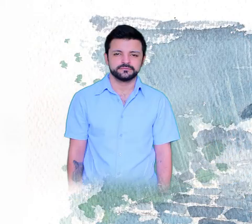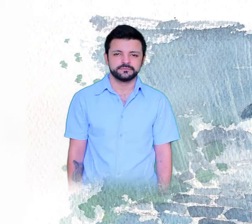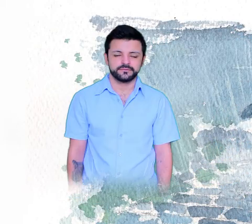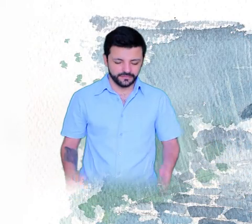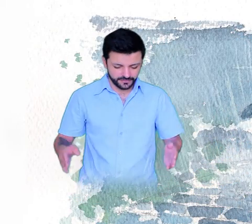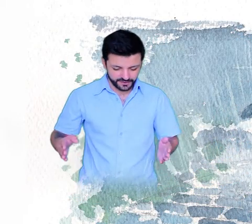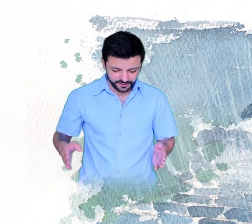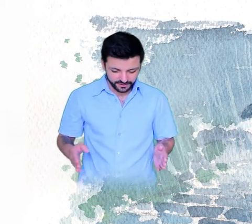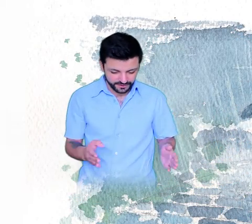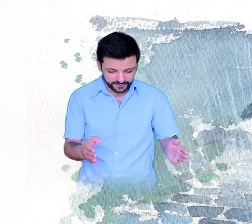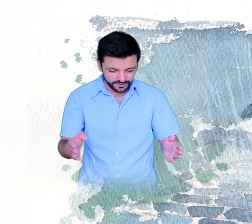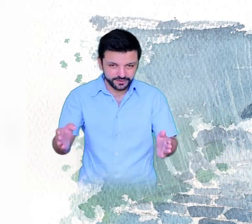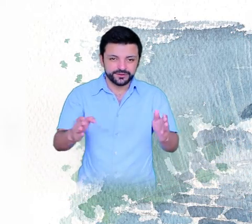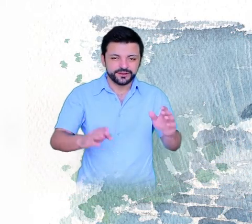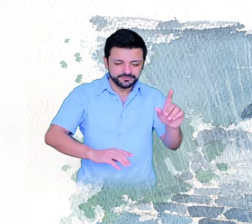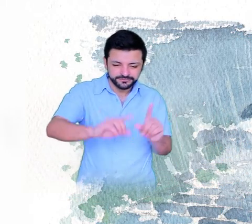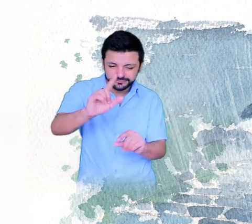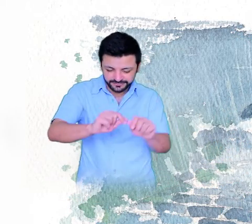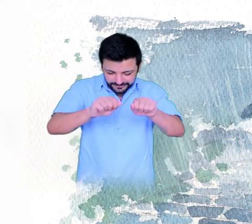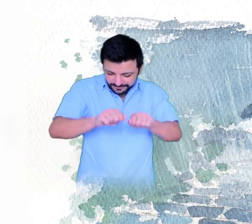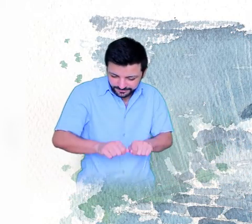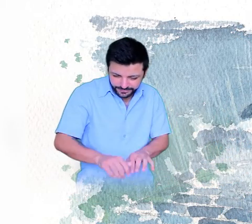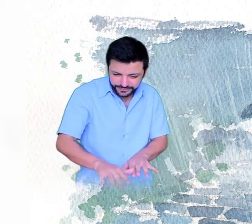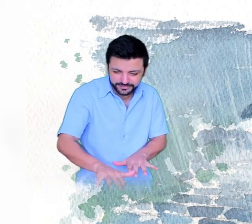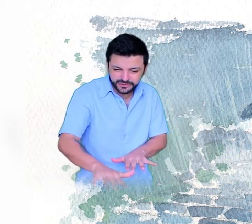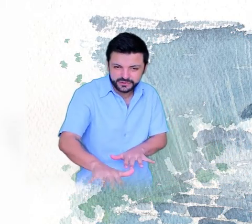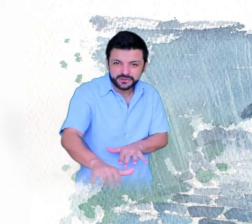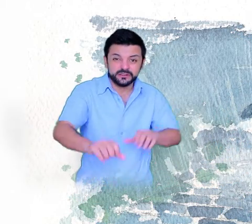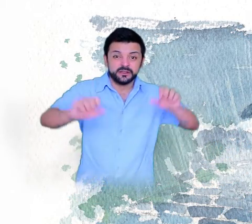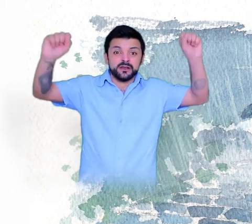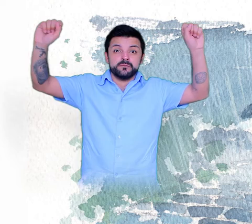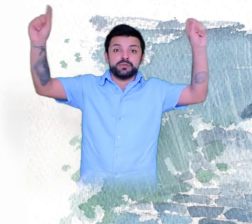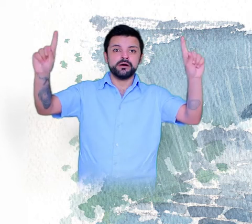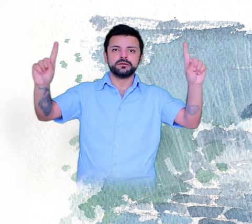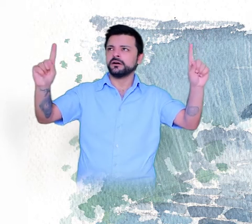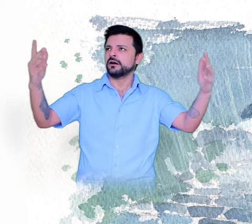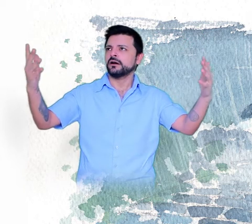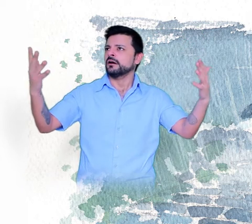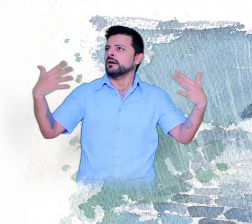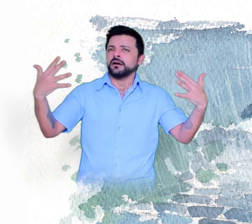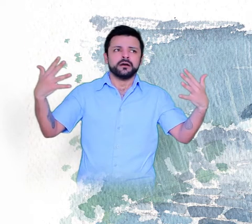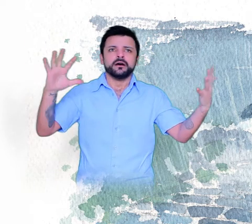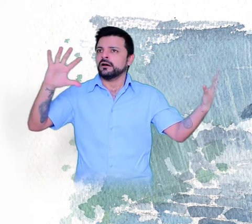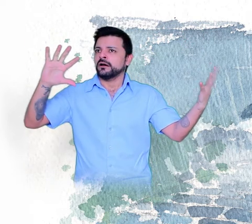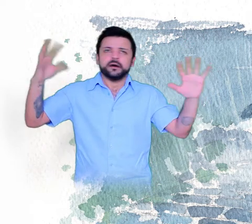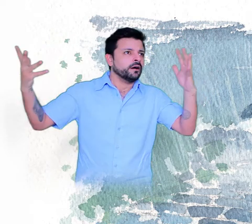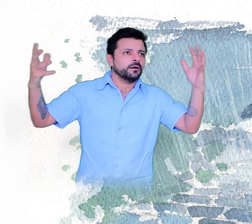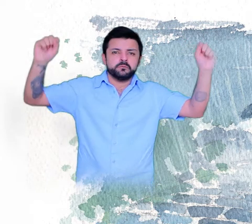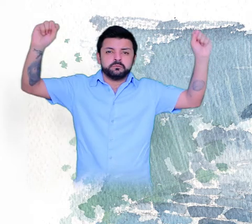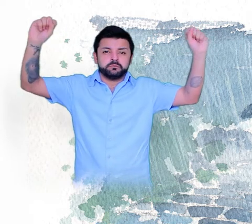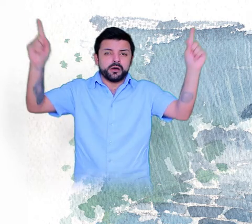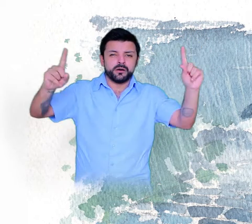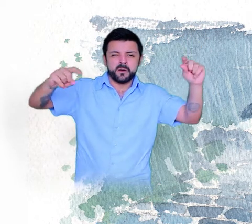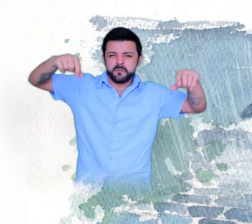Minha rua de ladrilho Uma trovoada num dia quente De repente,